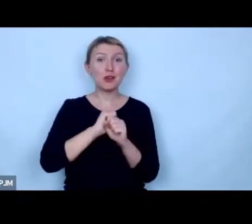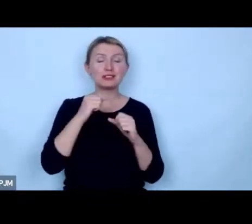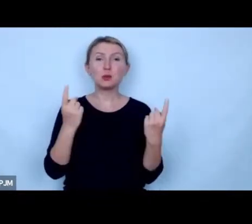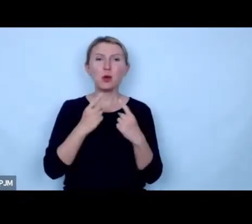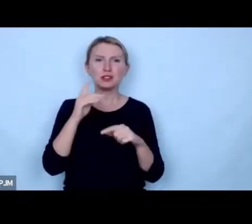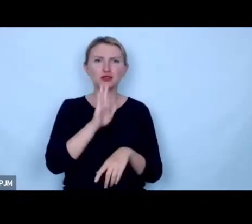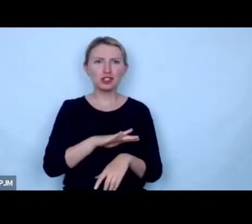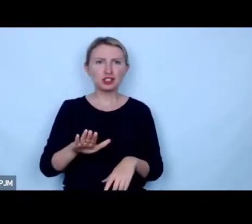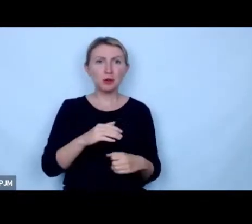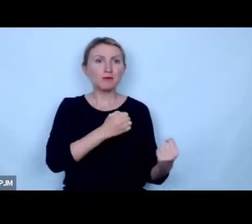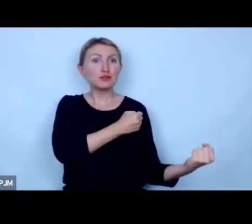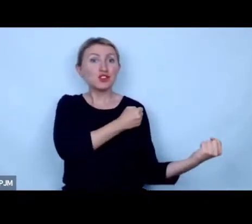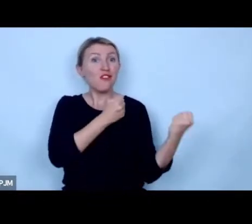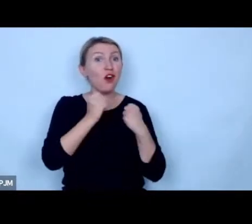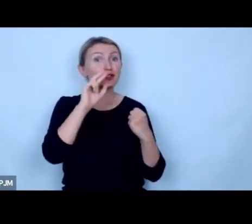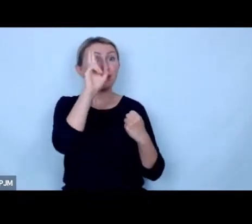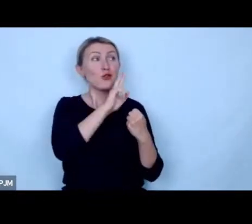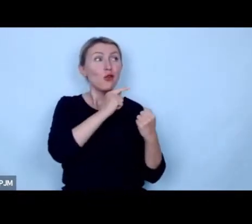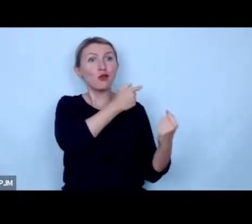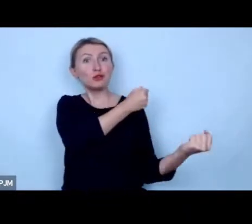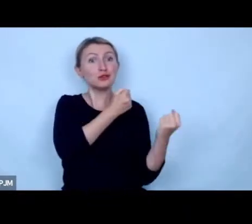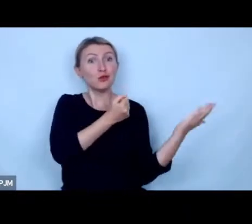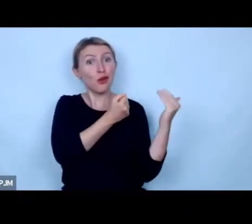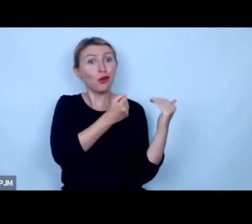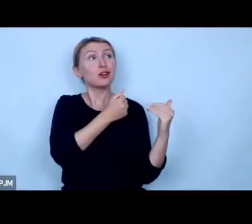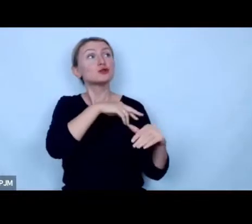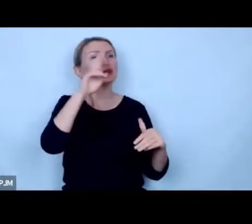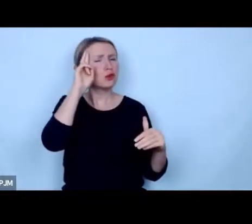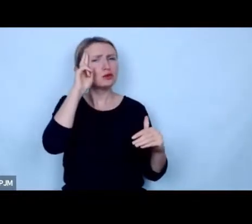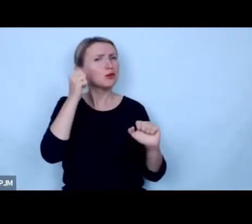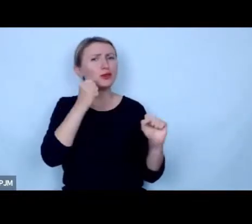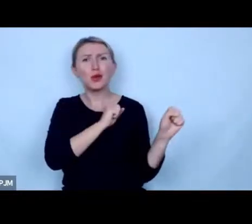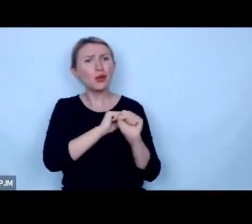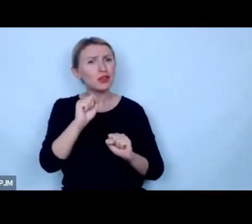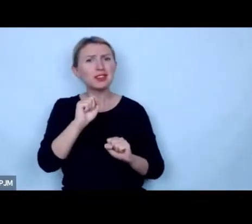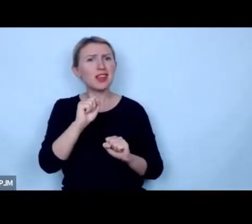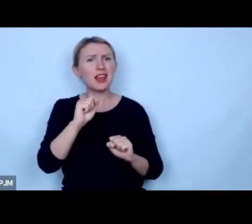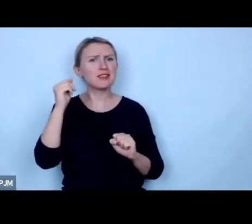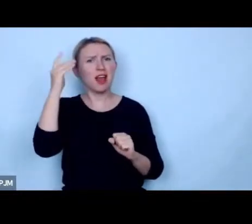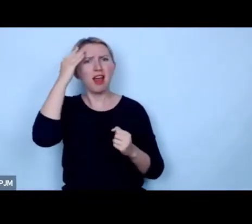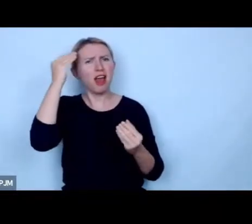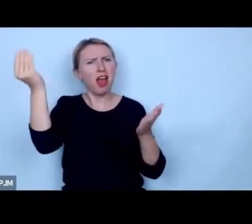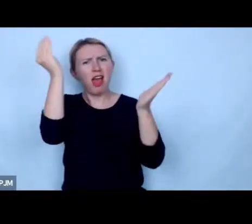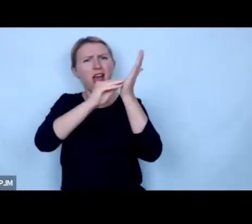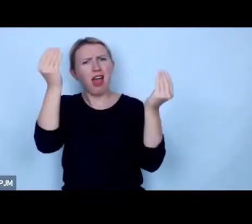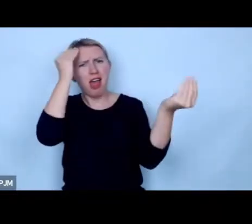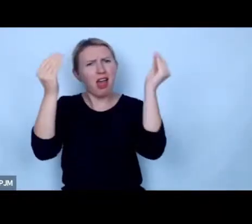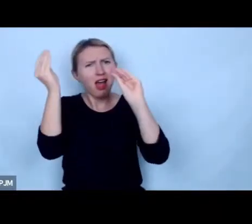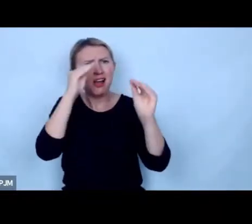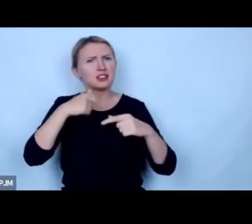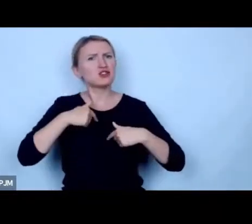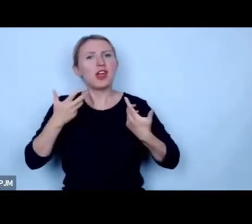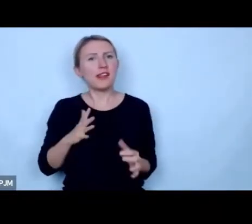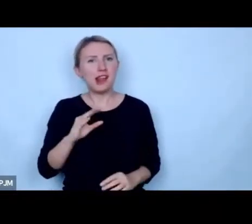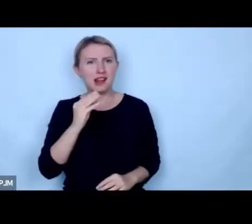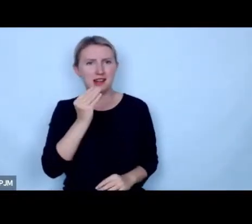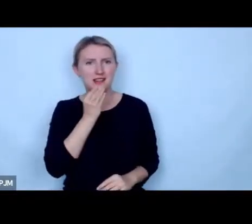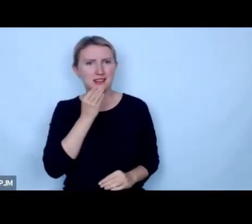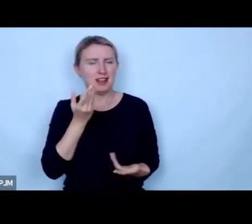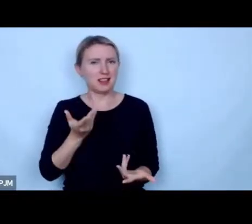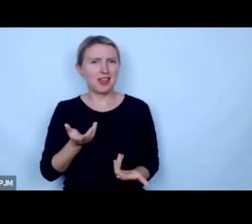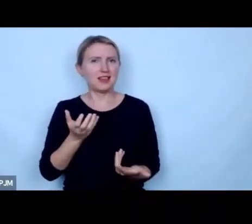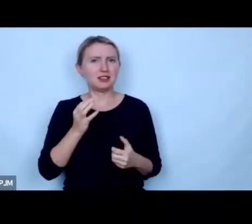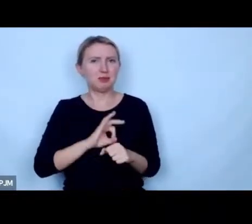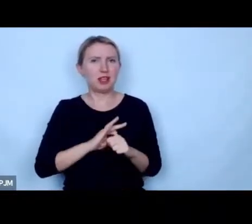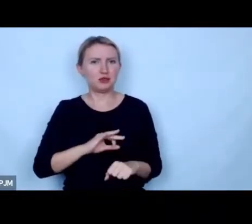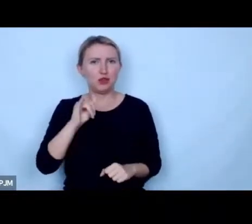właśnie dzieci przywożą swoich rodziców żeby zrozumieli że to nie jest ich fanaberia że nie chcą dalej spożywać